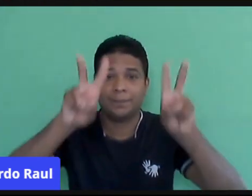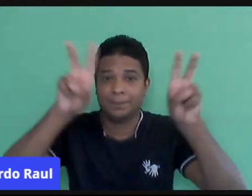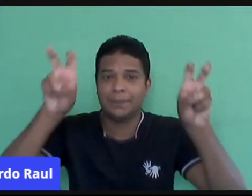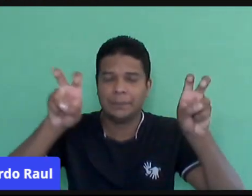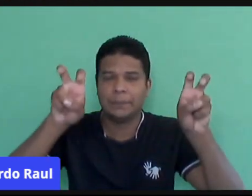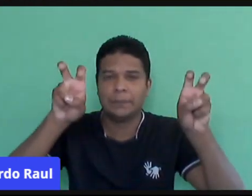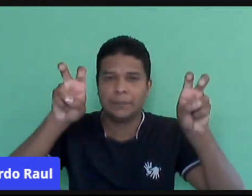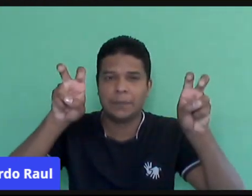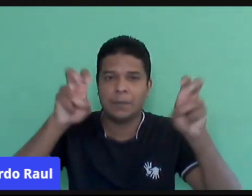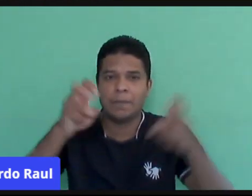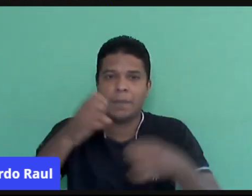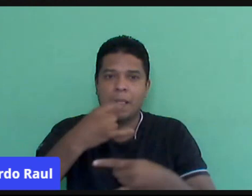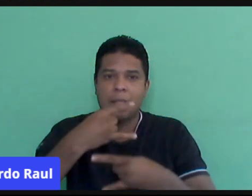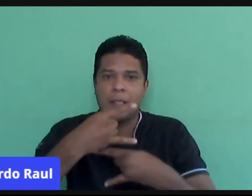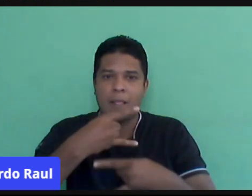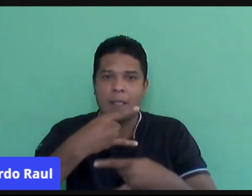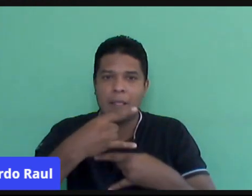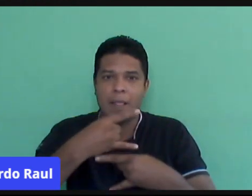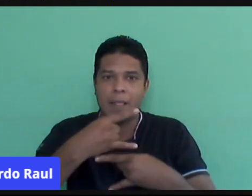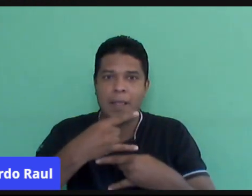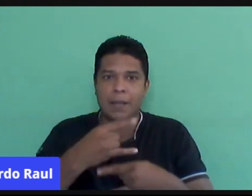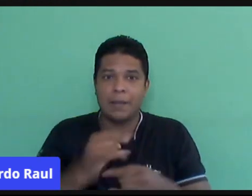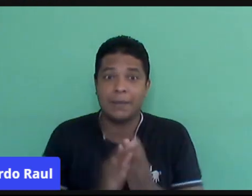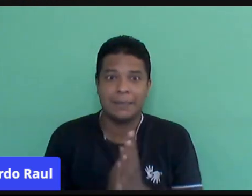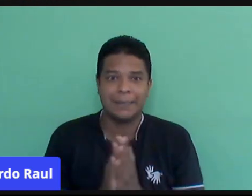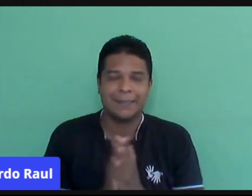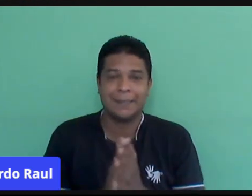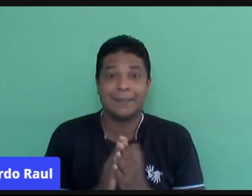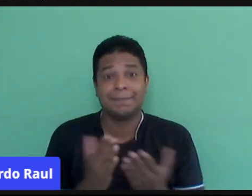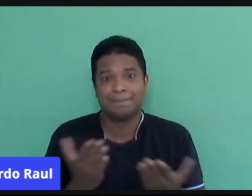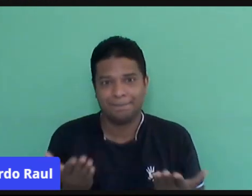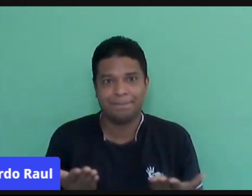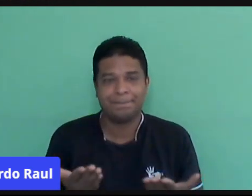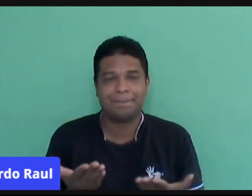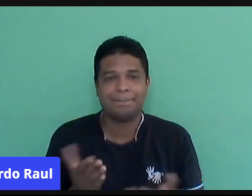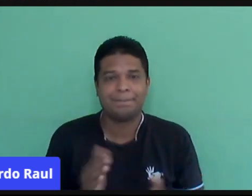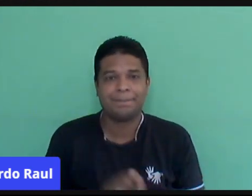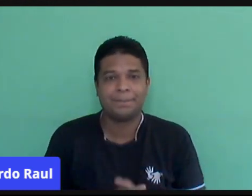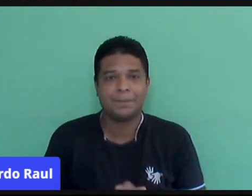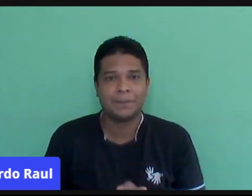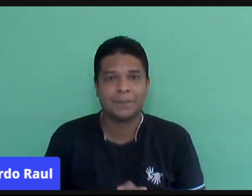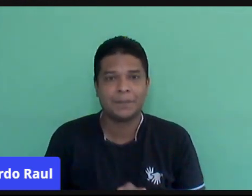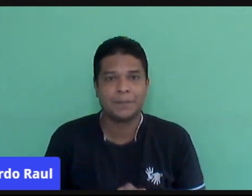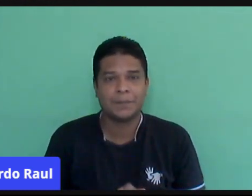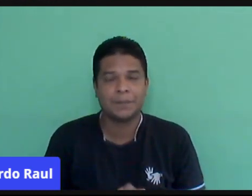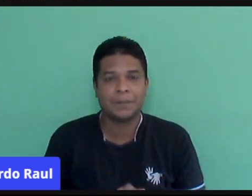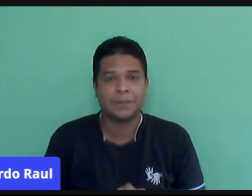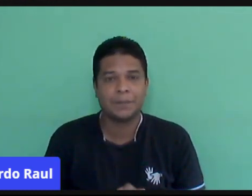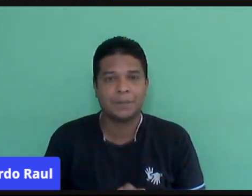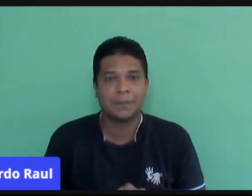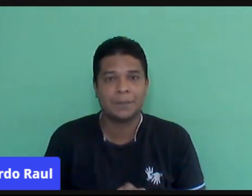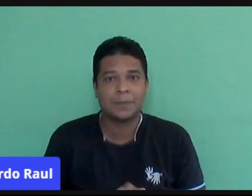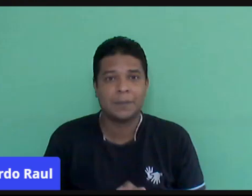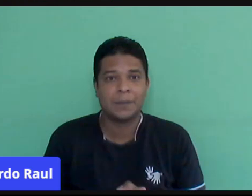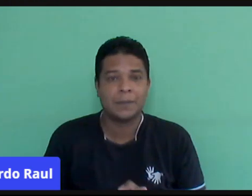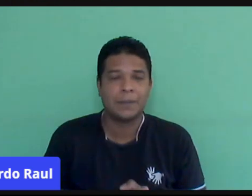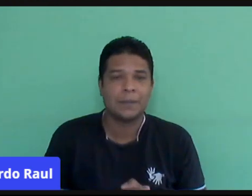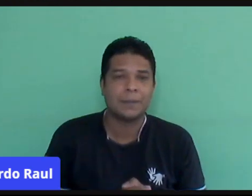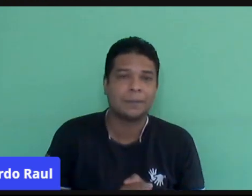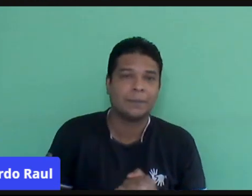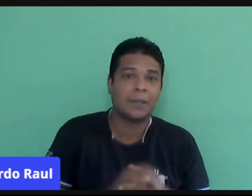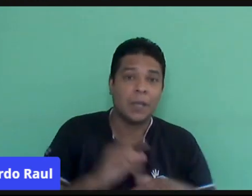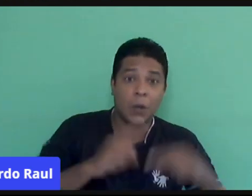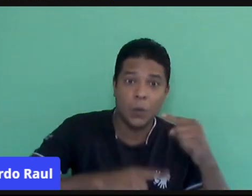live, a expectativa é uma, né? Então, o professor leu lá, recursos didáticos, SUAL,